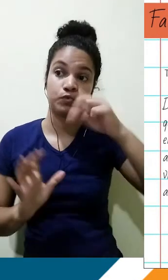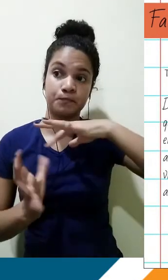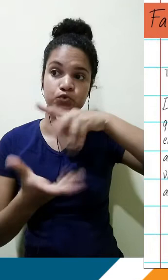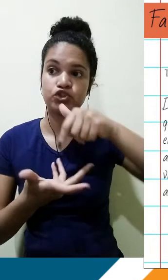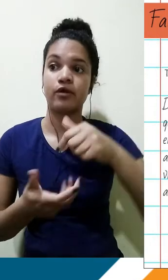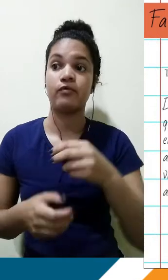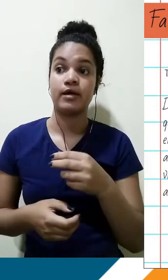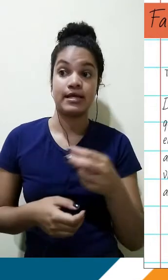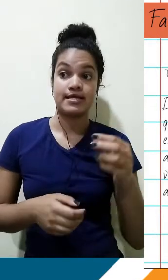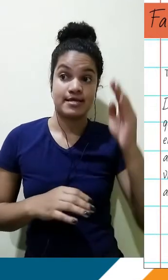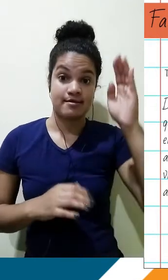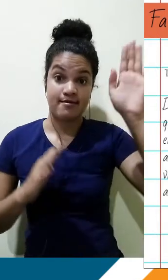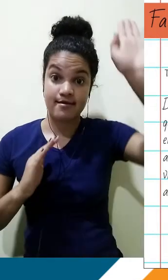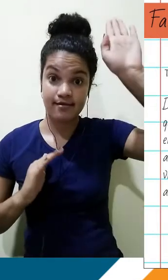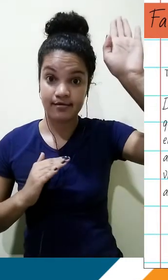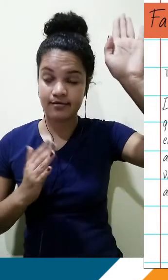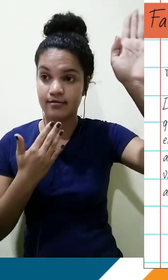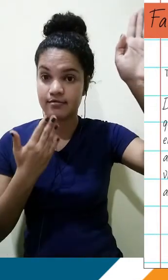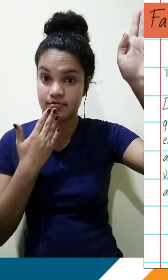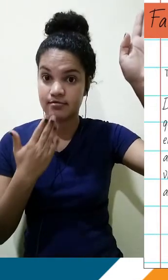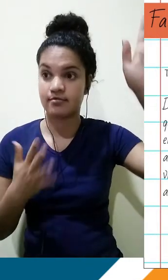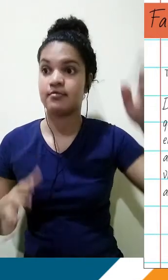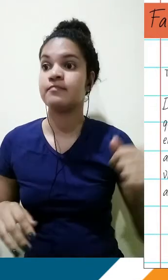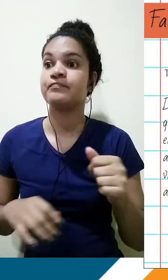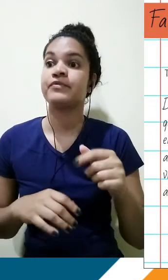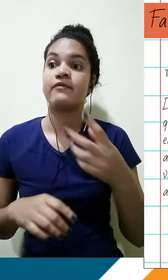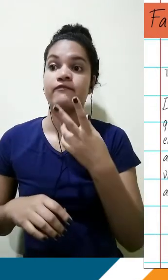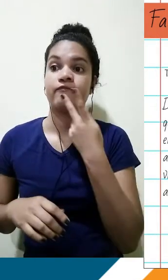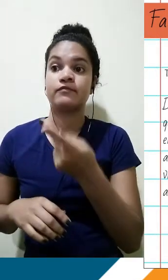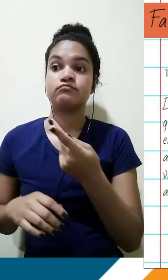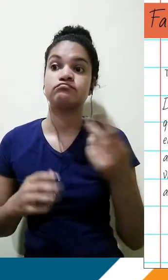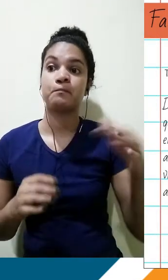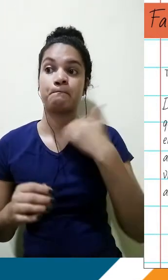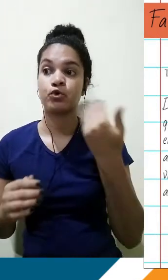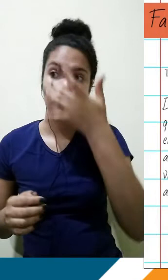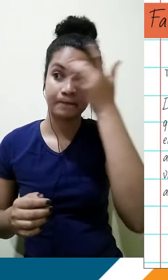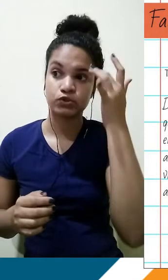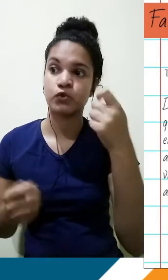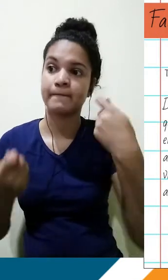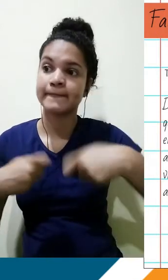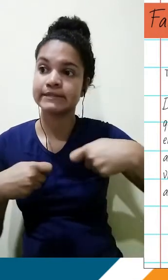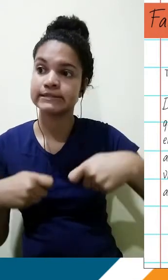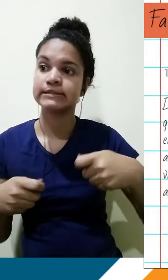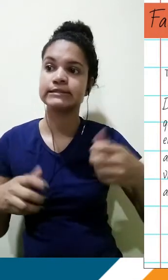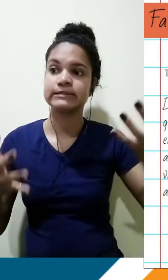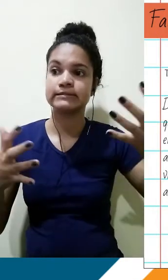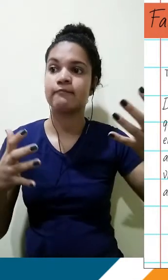ou mental, visto que as enxergava como defeitos. Apesar de o Brasil ter leis que afirmem que o autista deve ser incluído, como, por exemplo, a lei